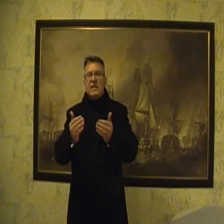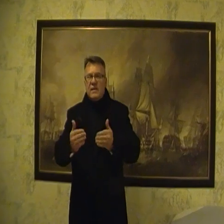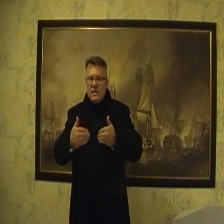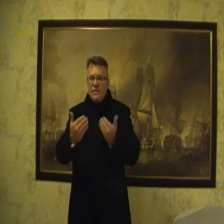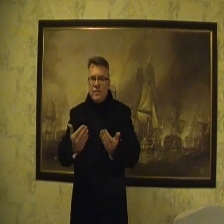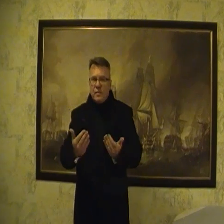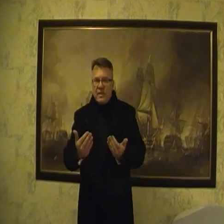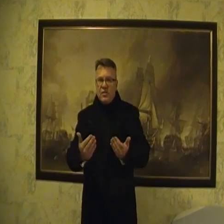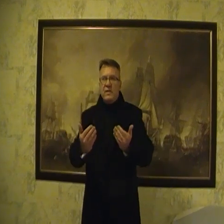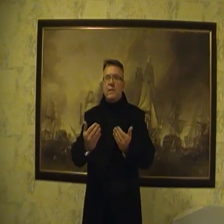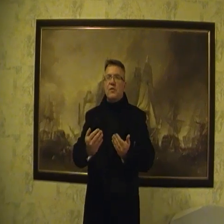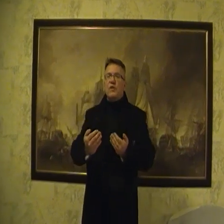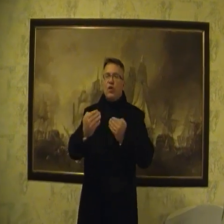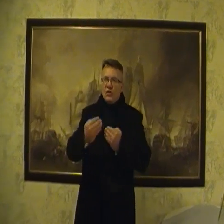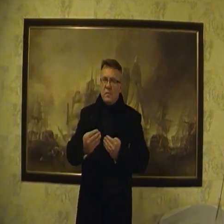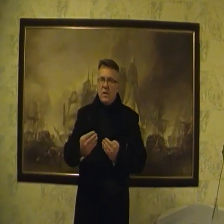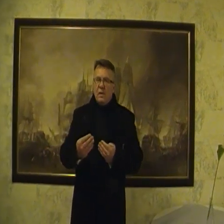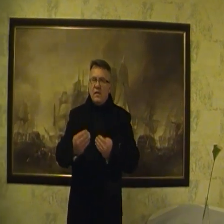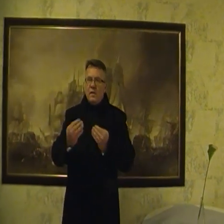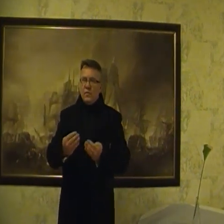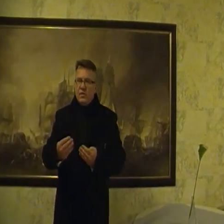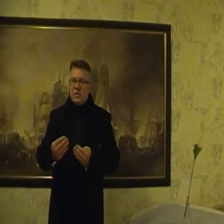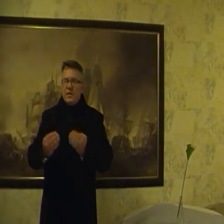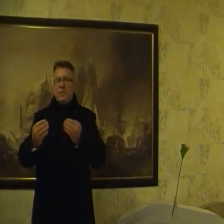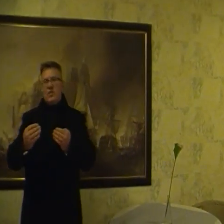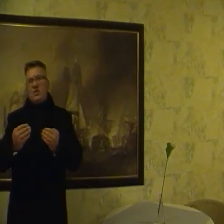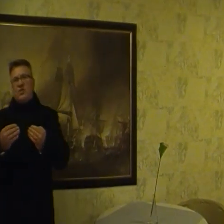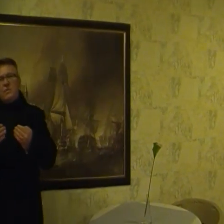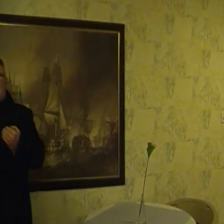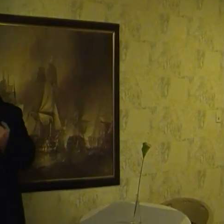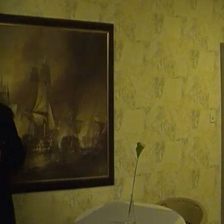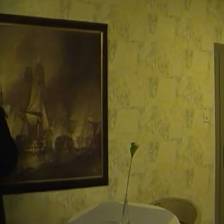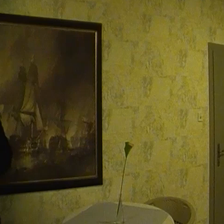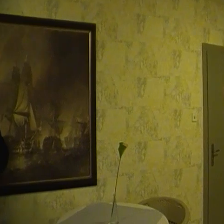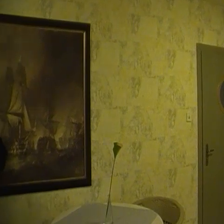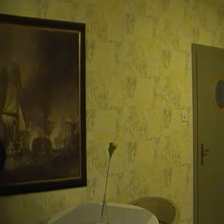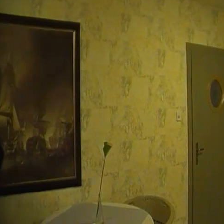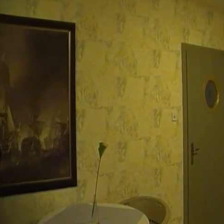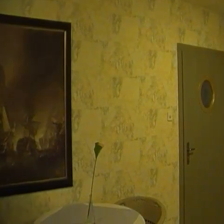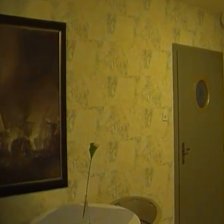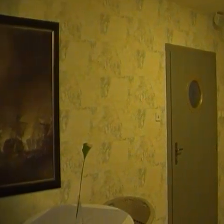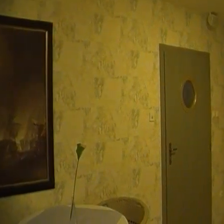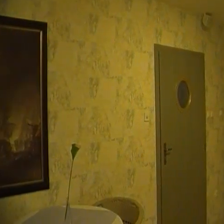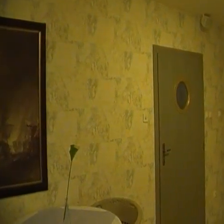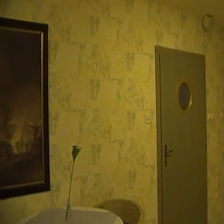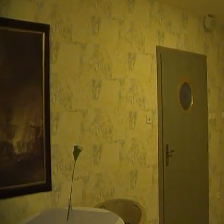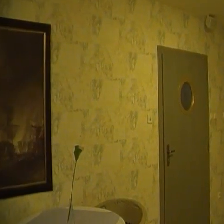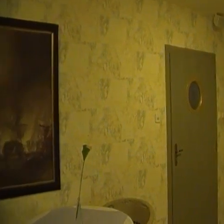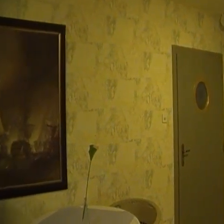cele tej dezynformacji, żeby na przykład o tym nie mówić, żeby zajmować się rzeczami nieistotnymi po to, żeby ukryć te